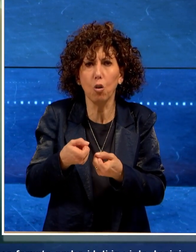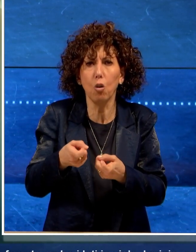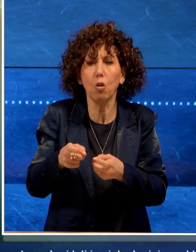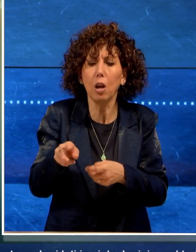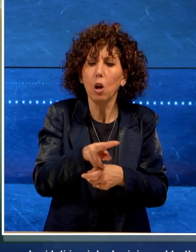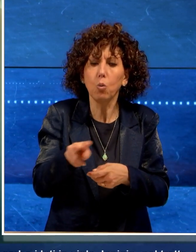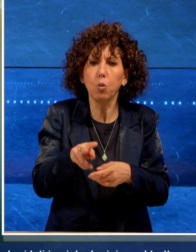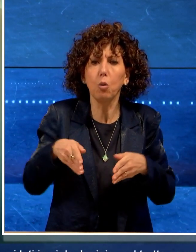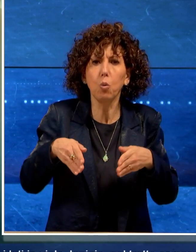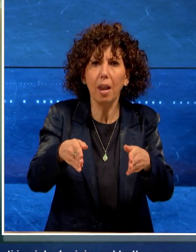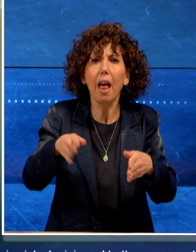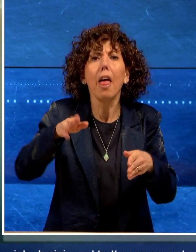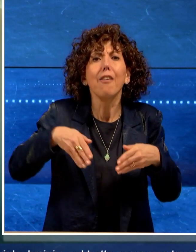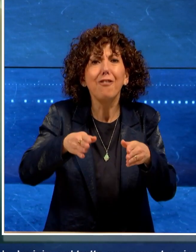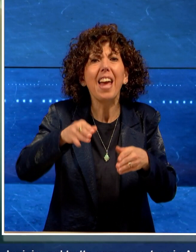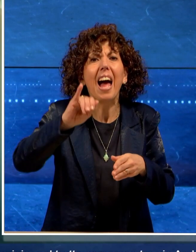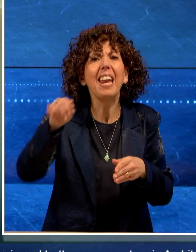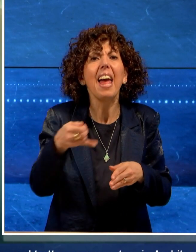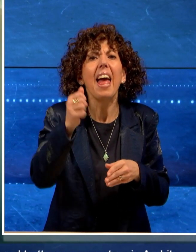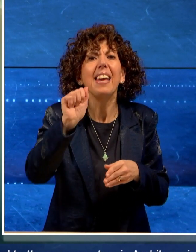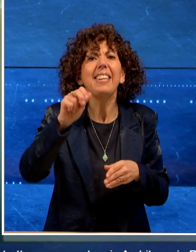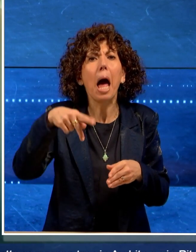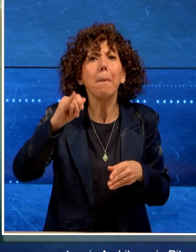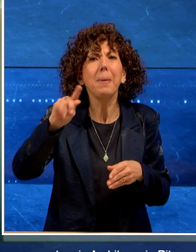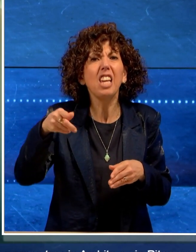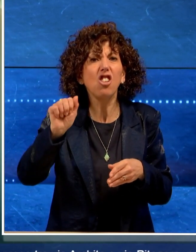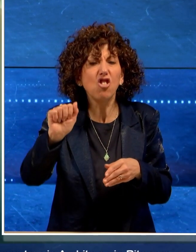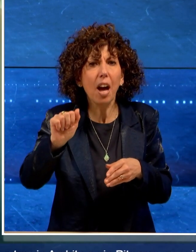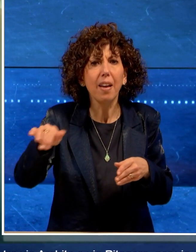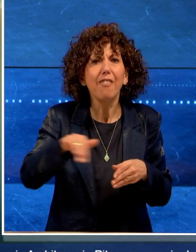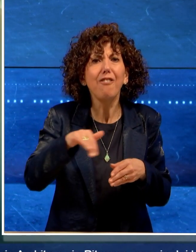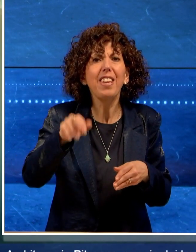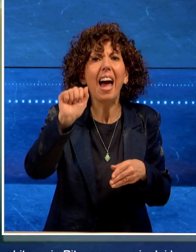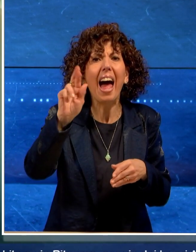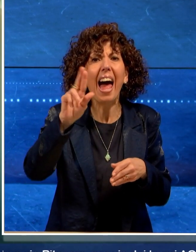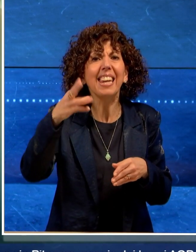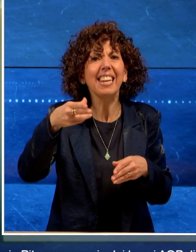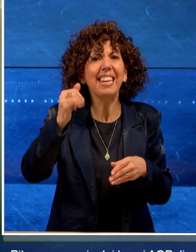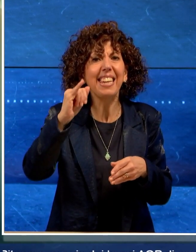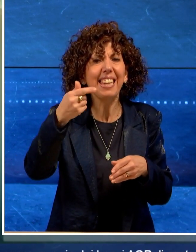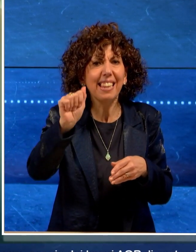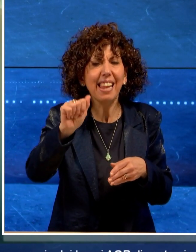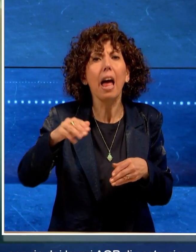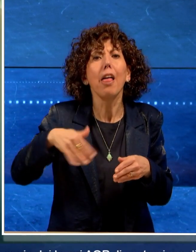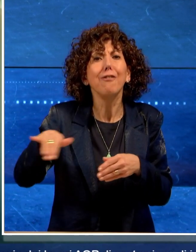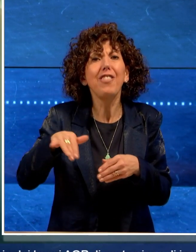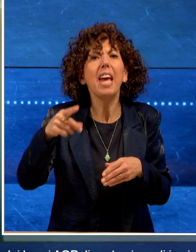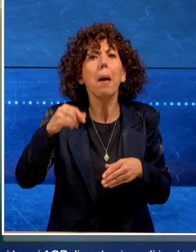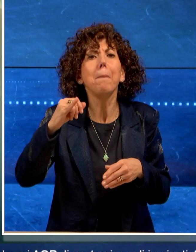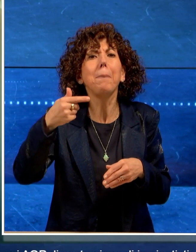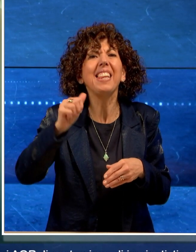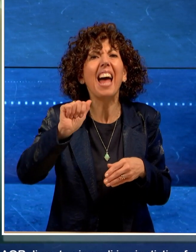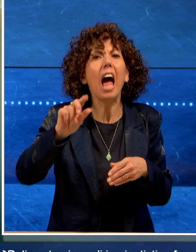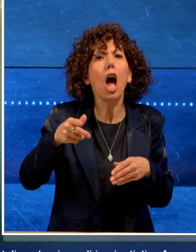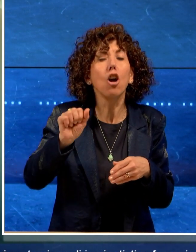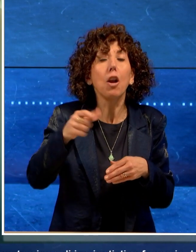elati in viale Iapigia nel tratto compreso tra via Archita e via Pitagora per